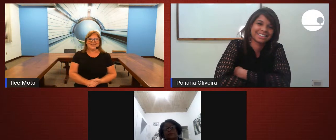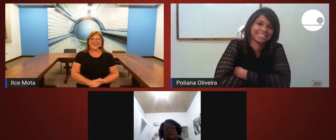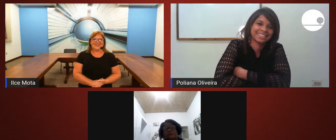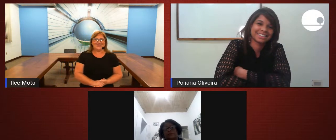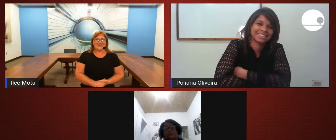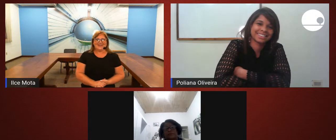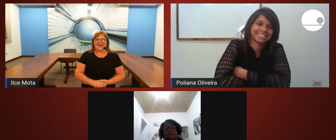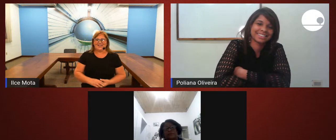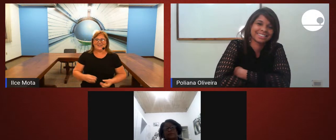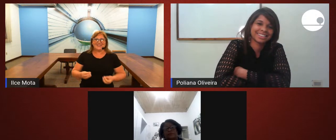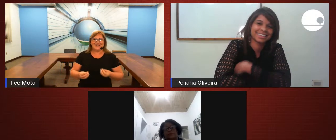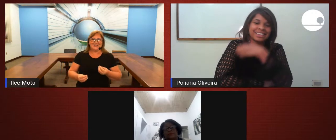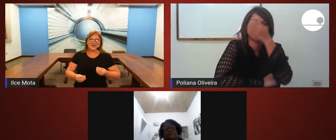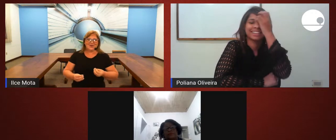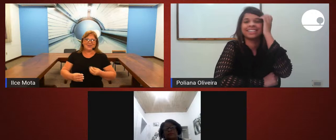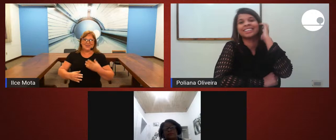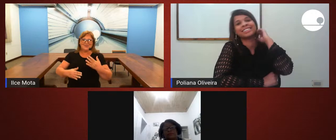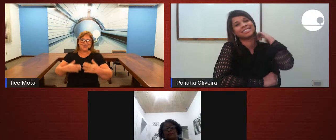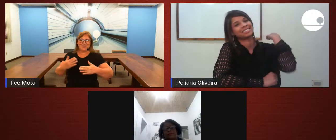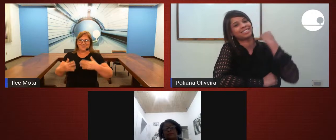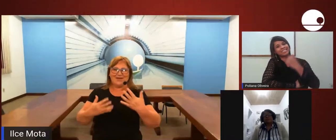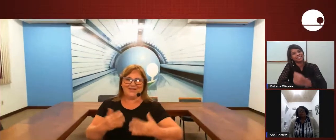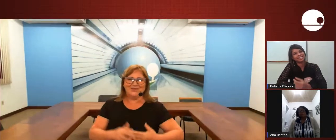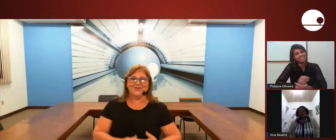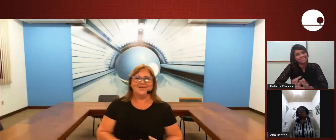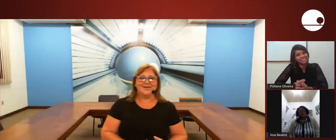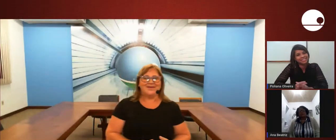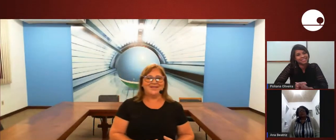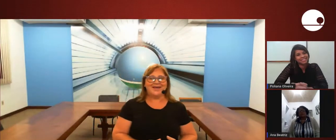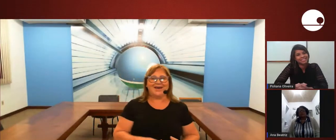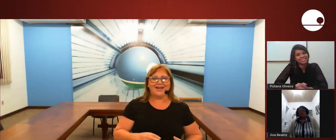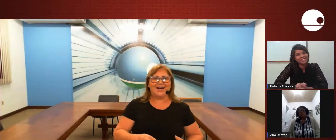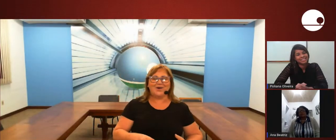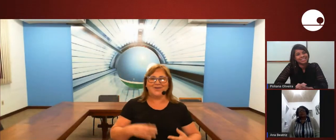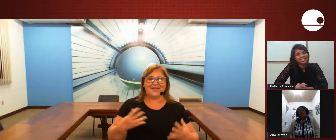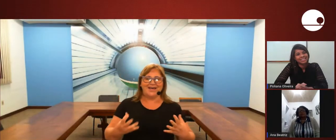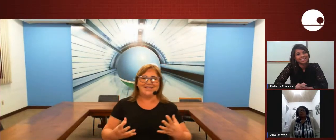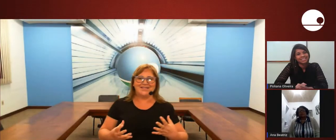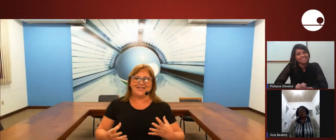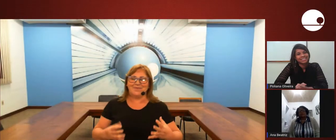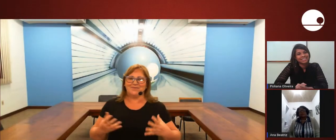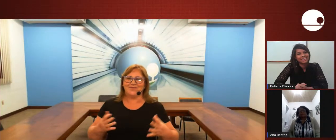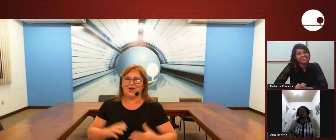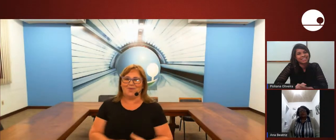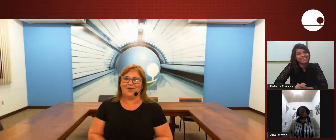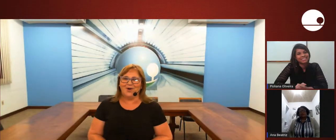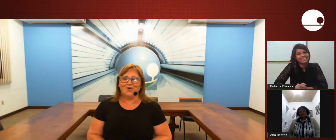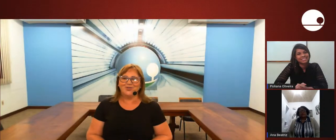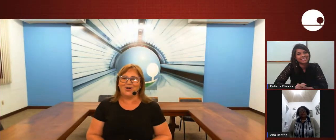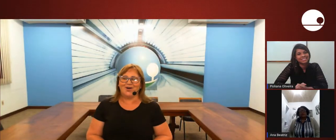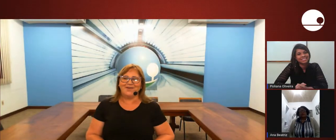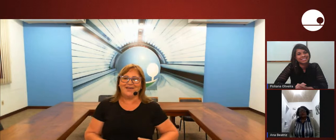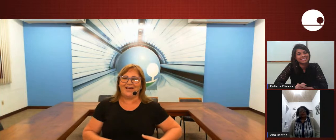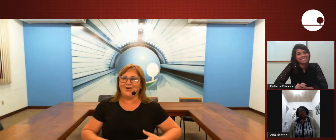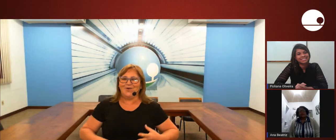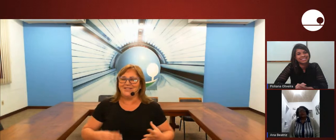a nossa língua é uma língua de movimento e que ela acontece da mesma forma o jovem ele usa